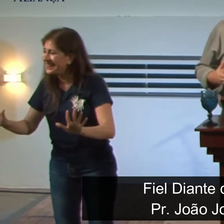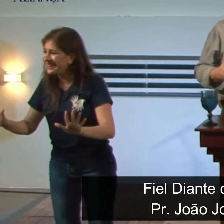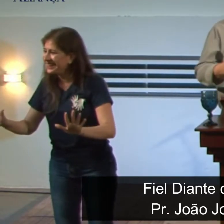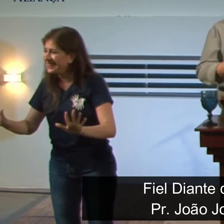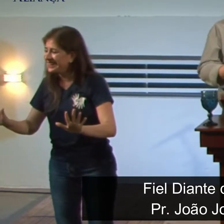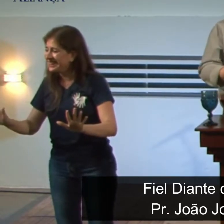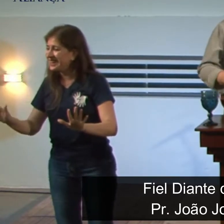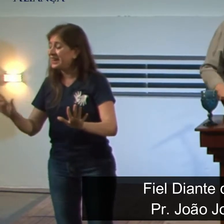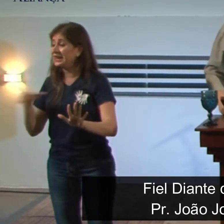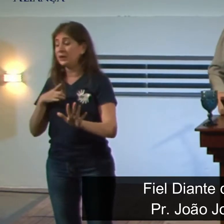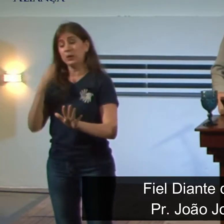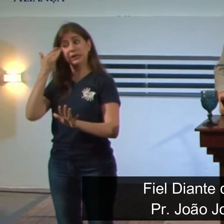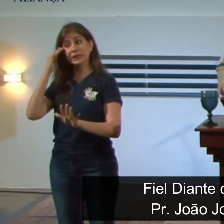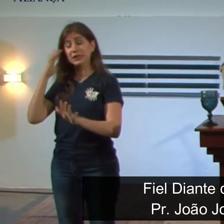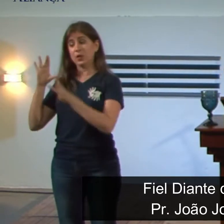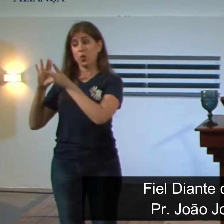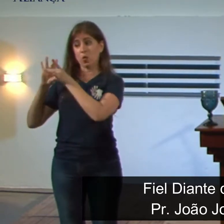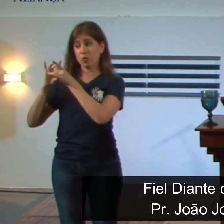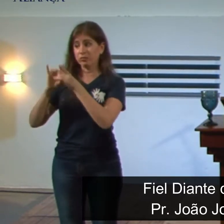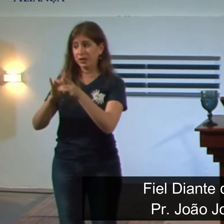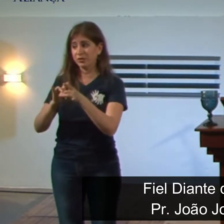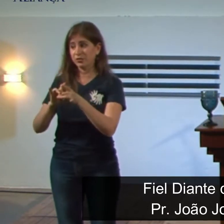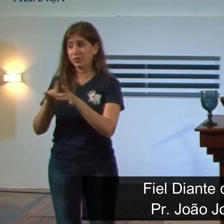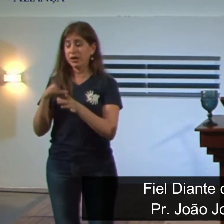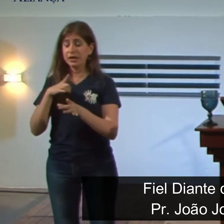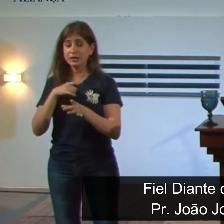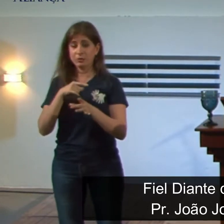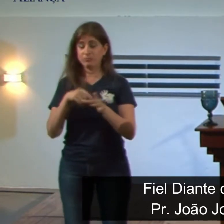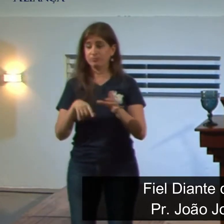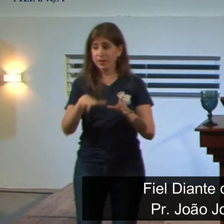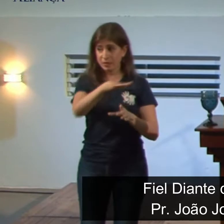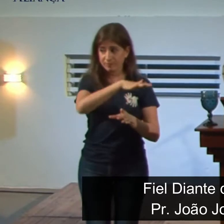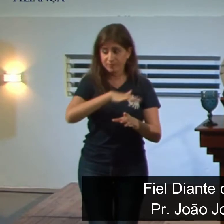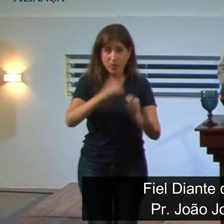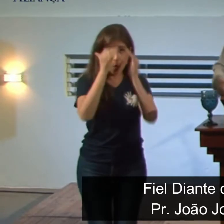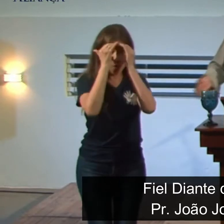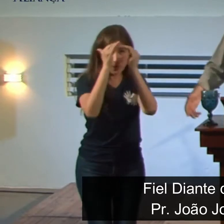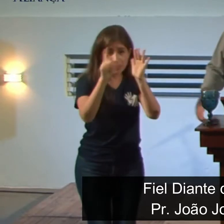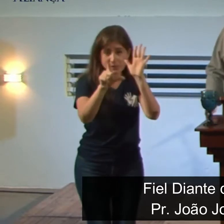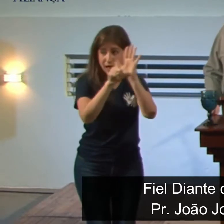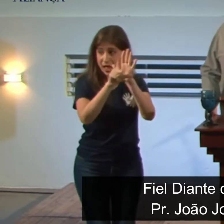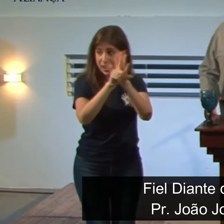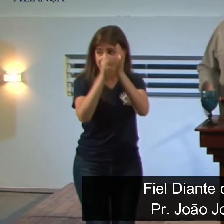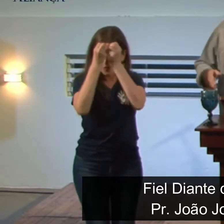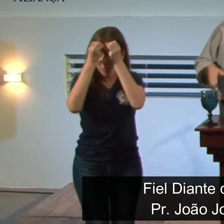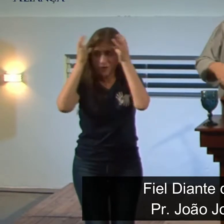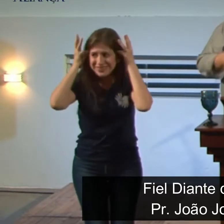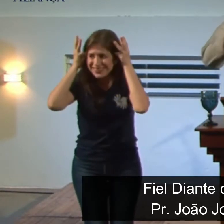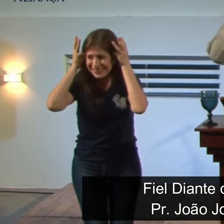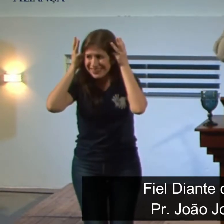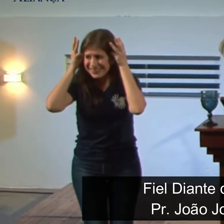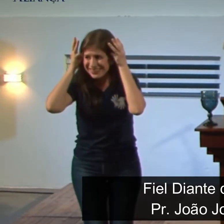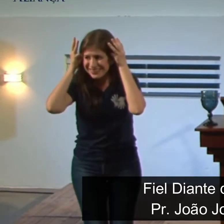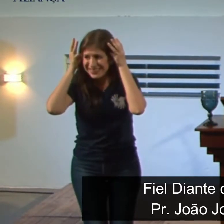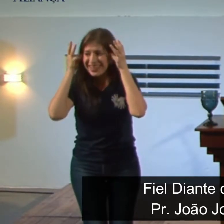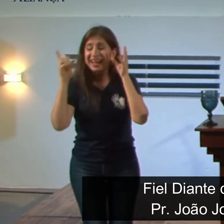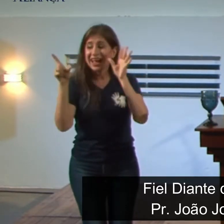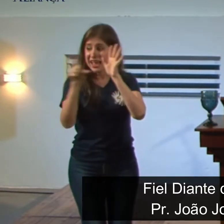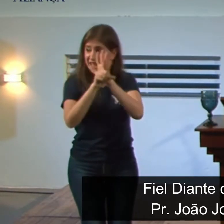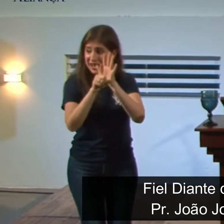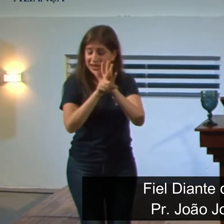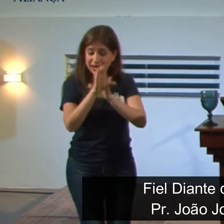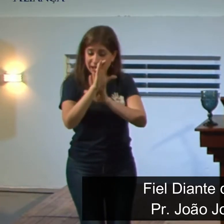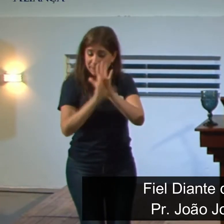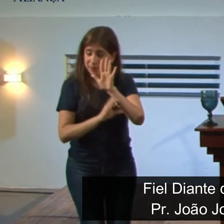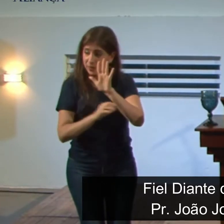que acontece é que estes homens, eles viviam debaixo da lei judaica, da lei mosaica. E na lei mosaica, no capítulo